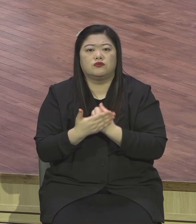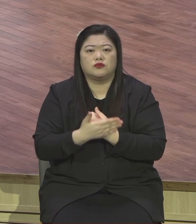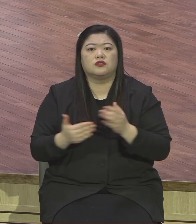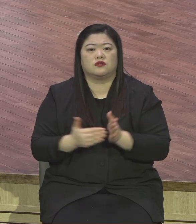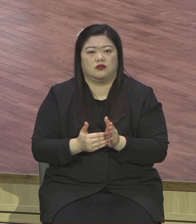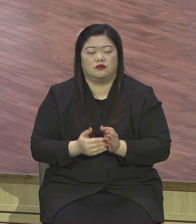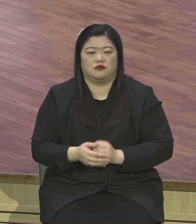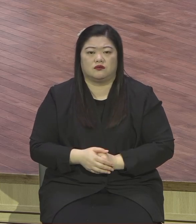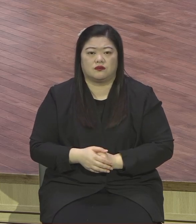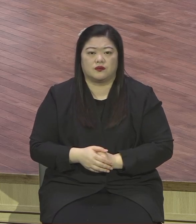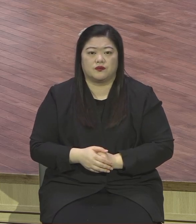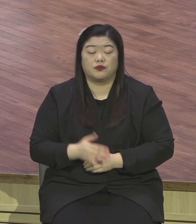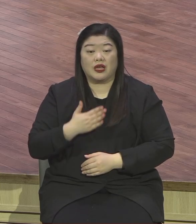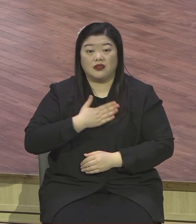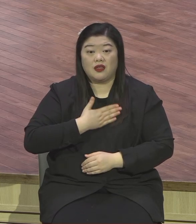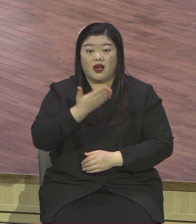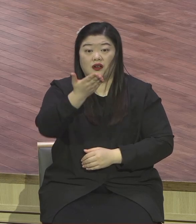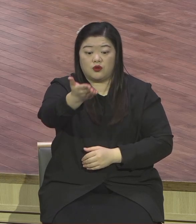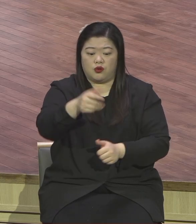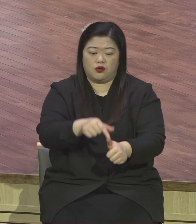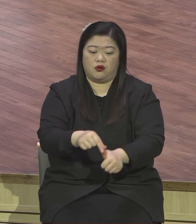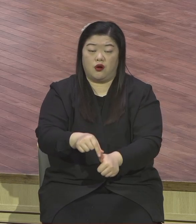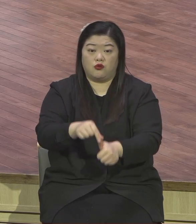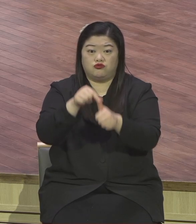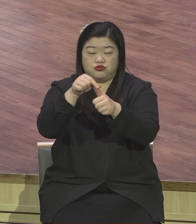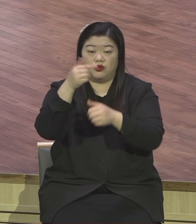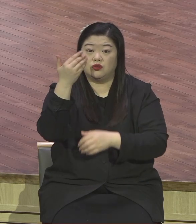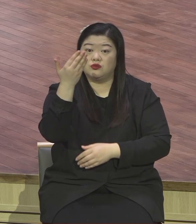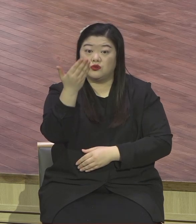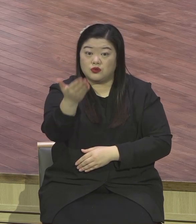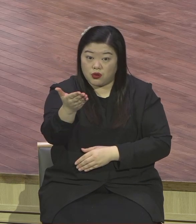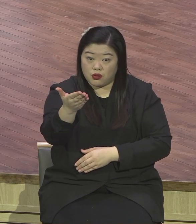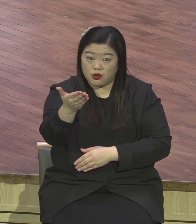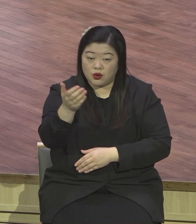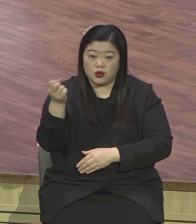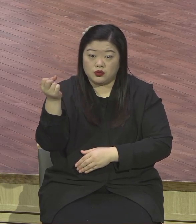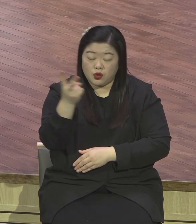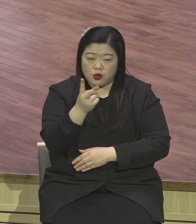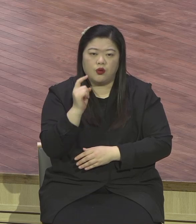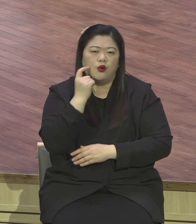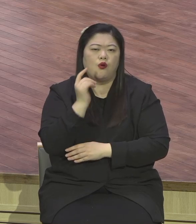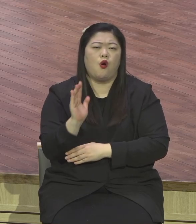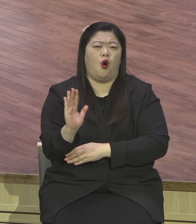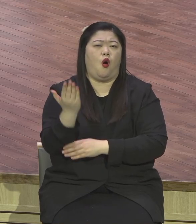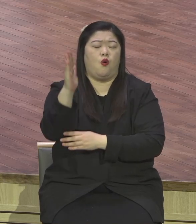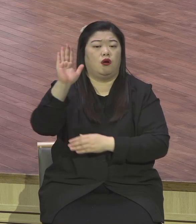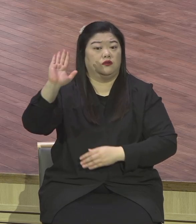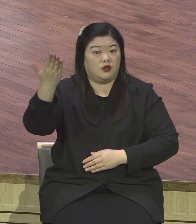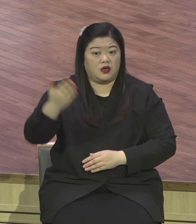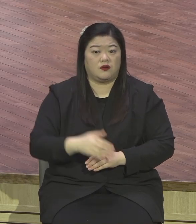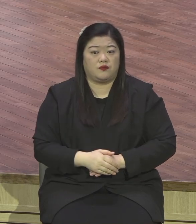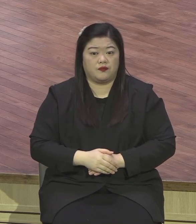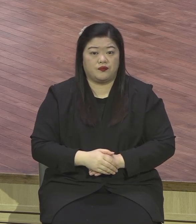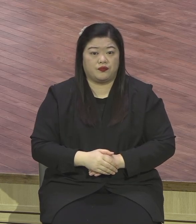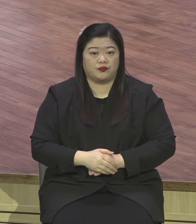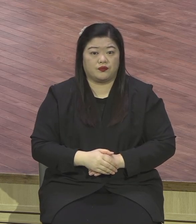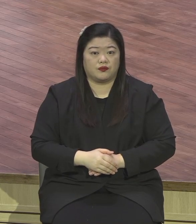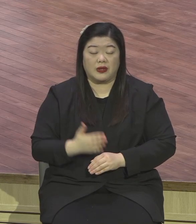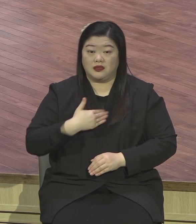건지면 어디가요? 나를 영화롭게 할 것이다. 너는 나를 위해 살 것이다. 얼마나